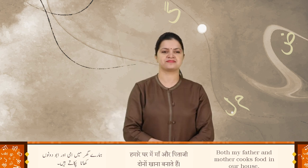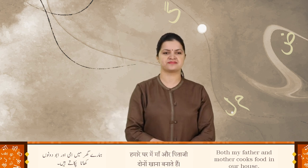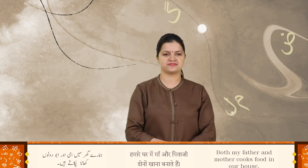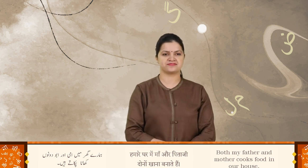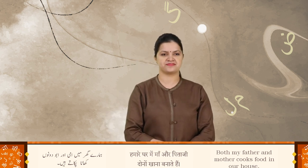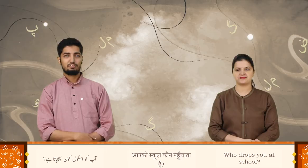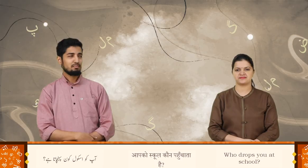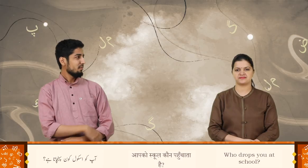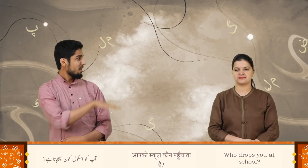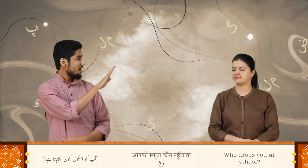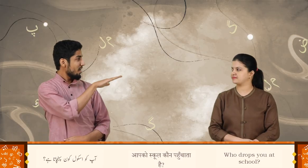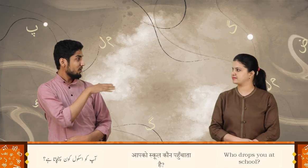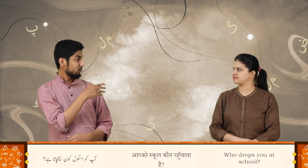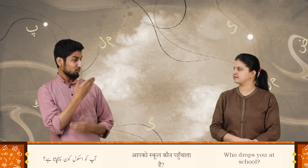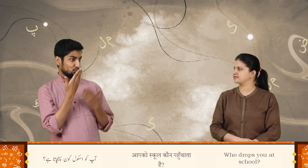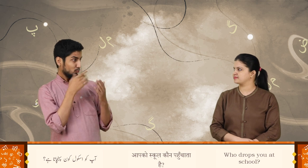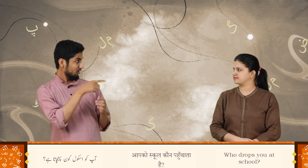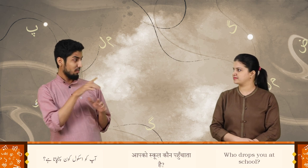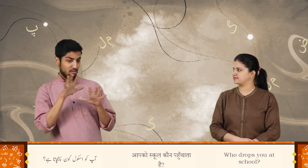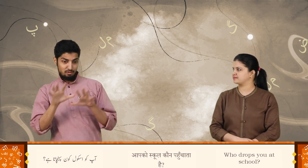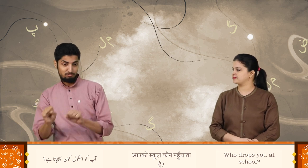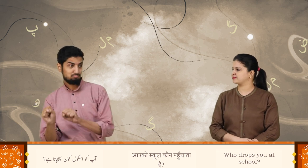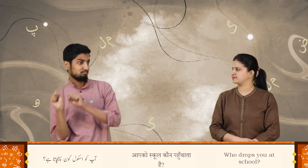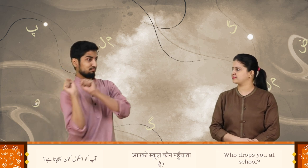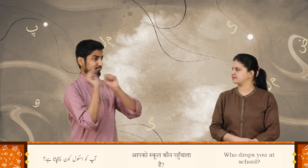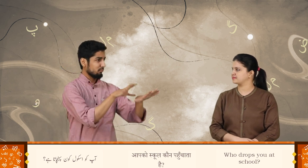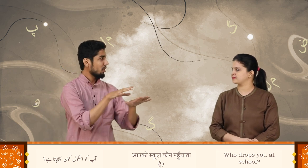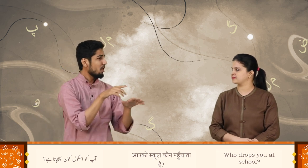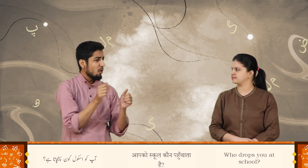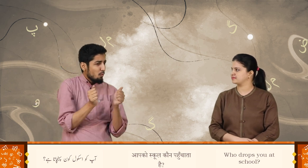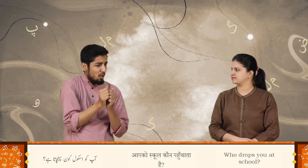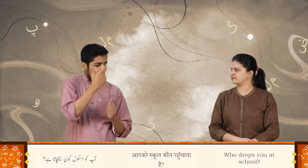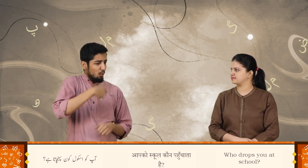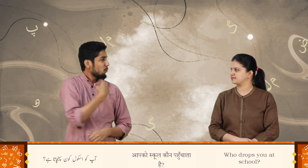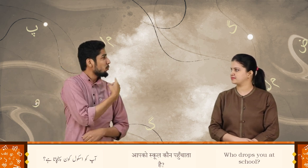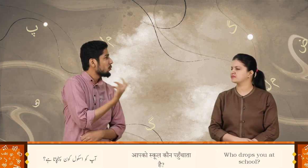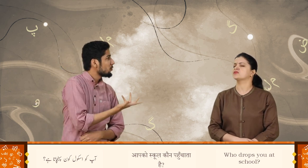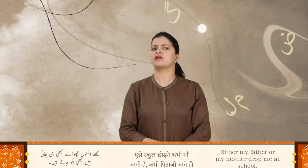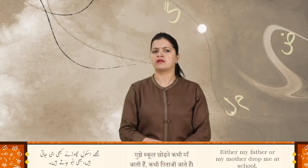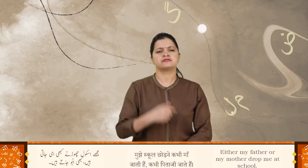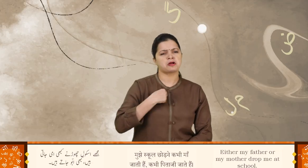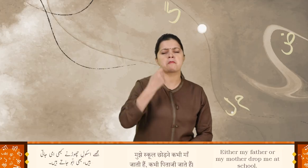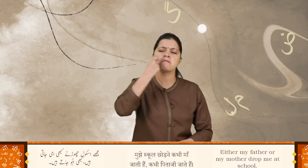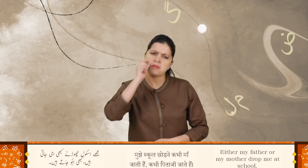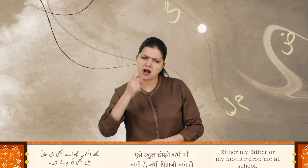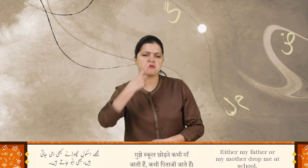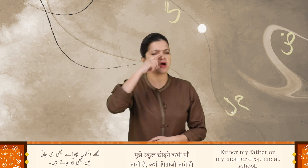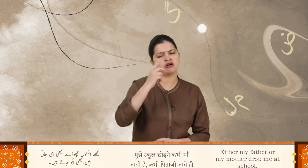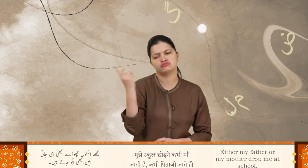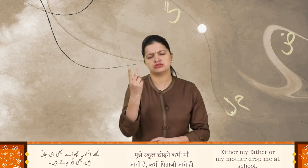آپ کو سکول کون پہنچ جاتا ہے؟ مجھے سکول چھوڑنے کبھی امی